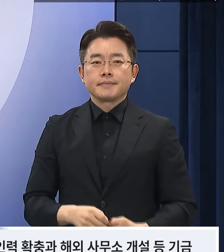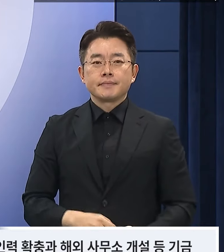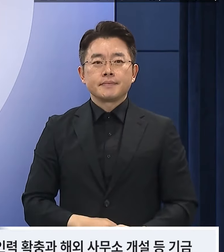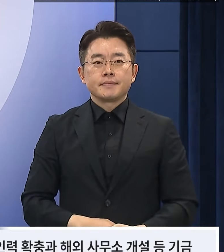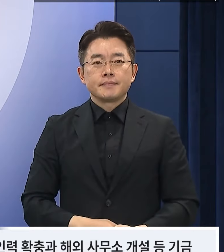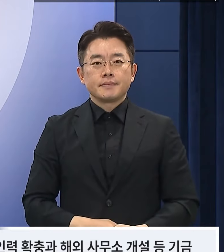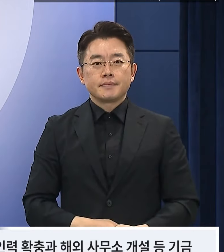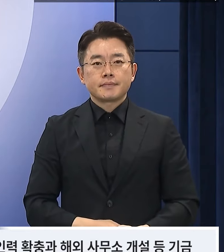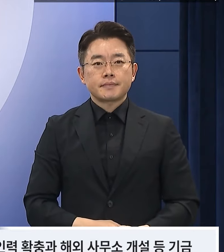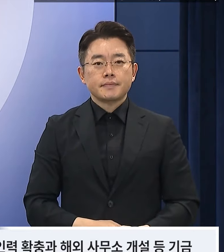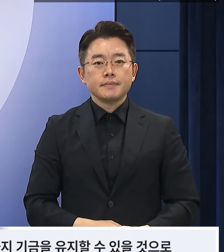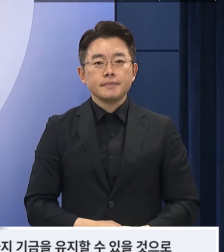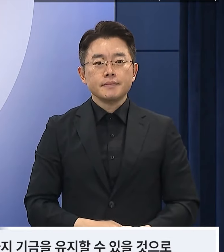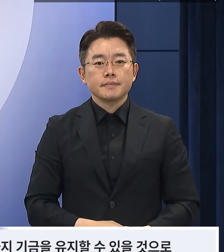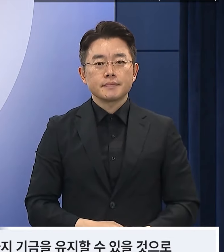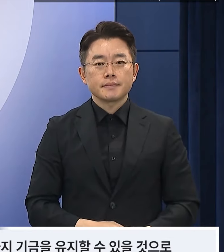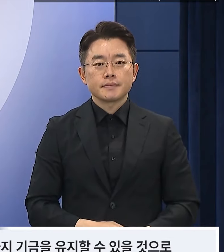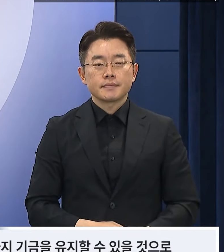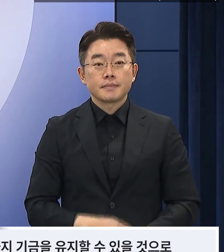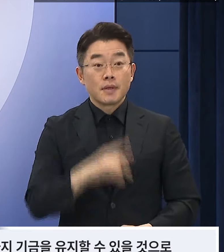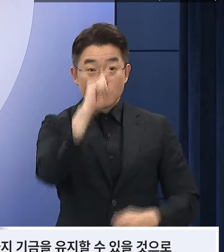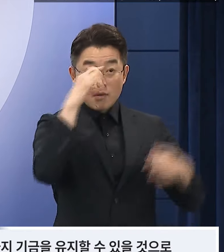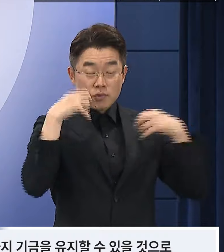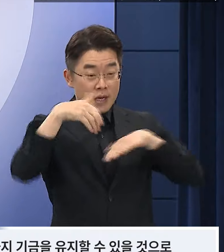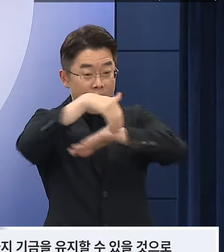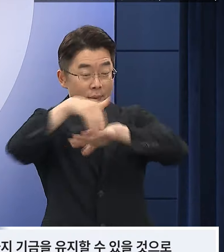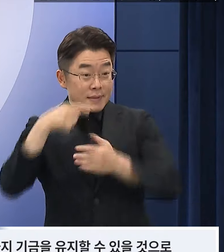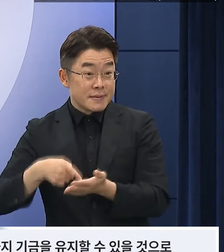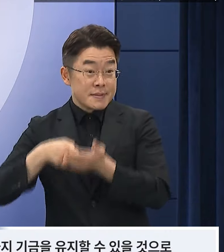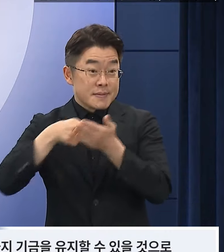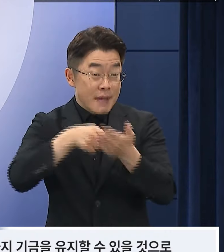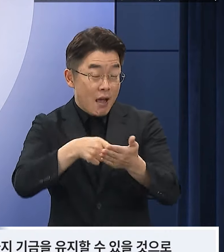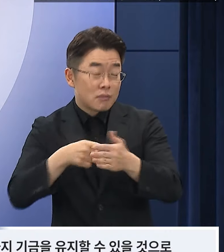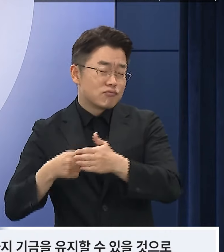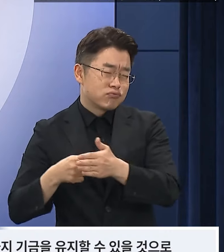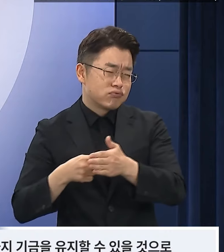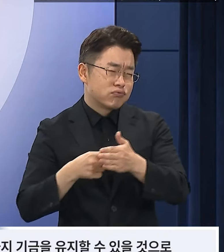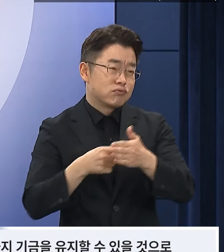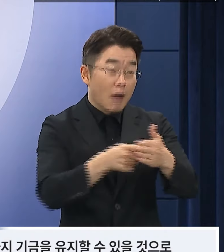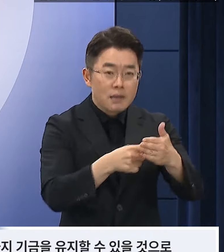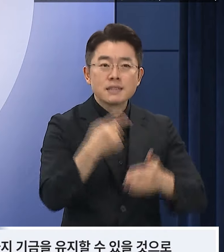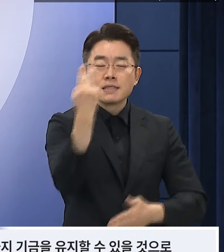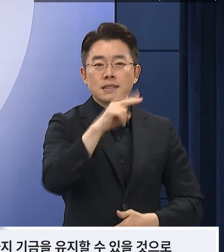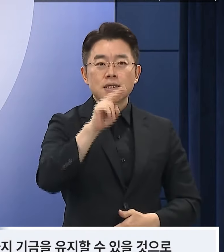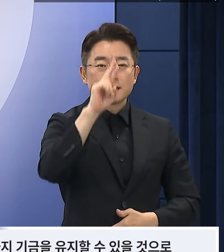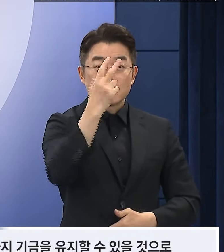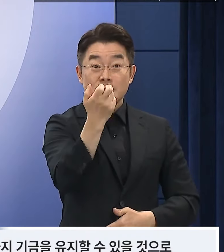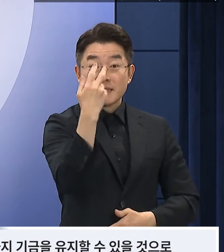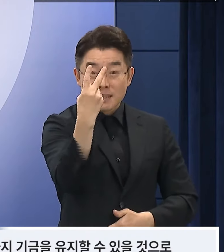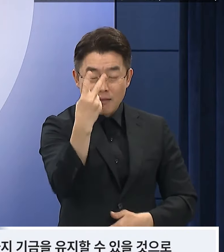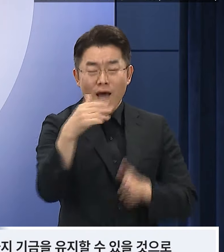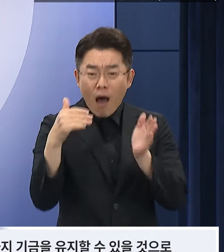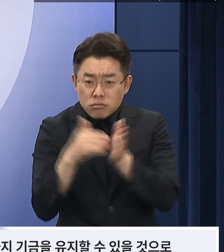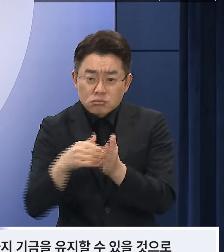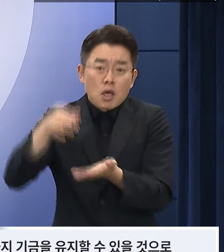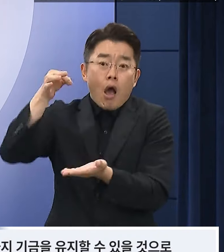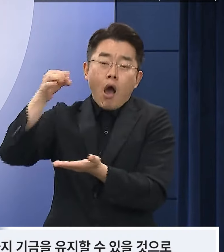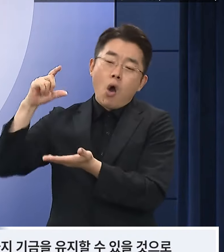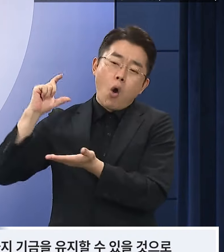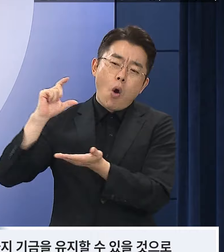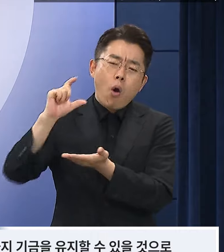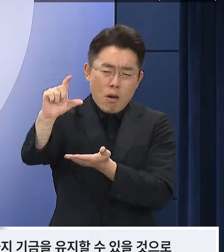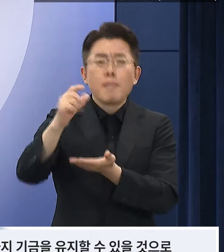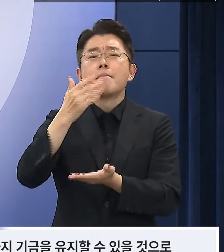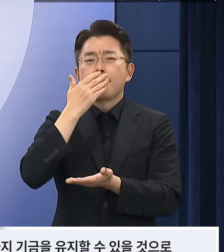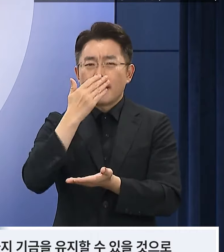정부 제안대로 개혁이 이루어지는 경우 2072년까지 기금을 유지할